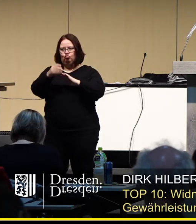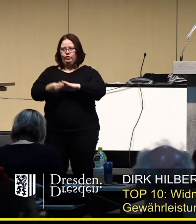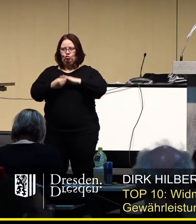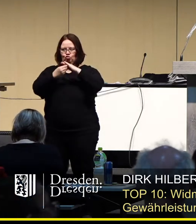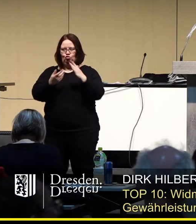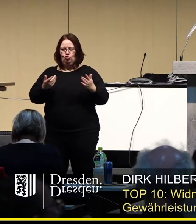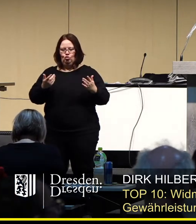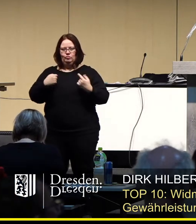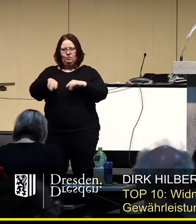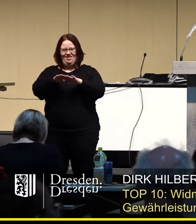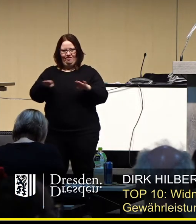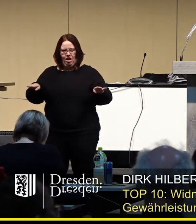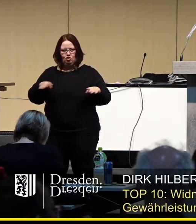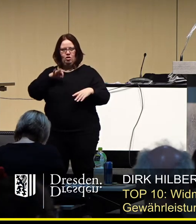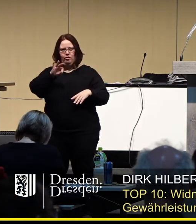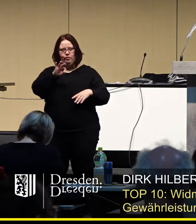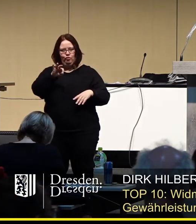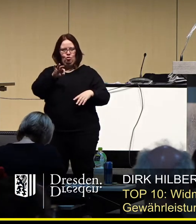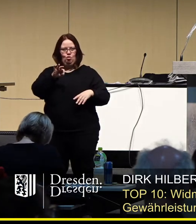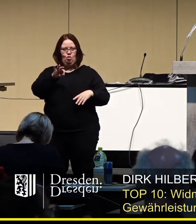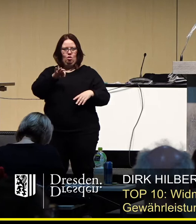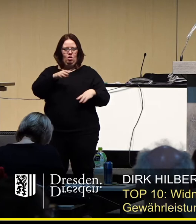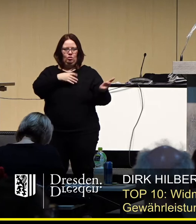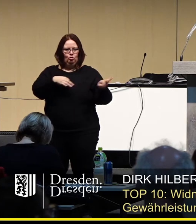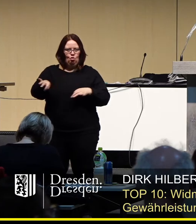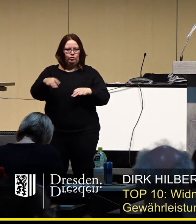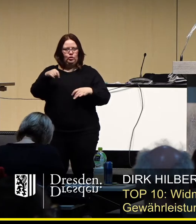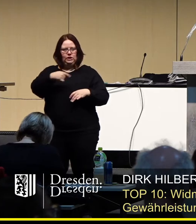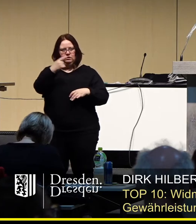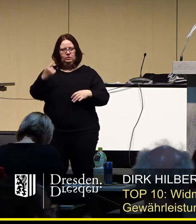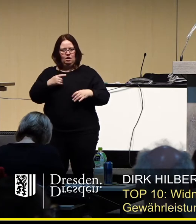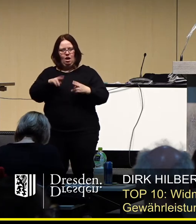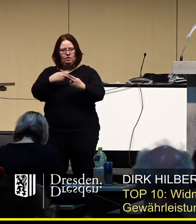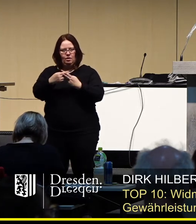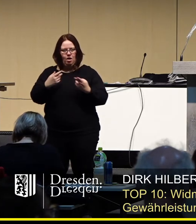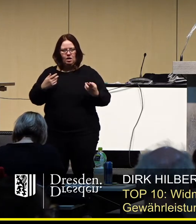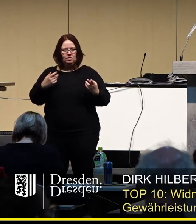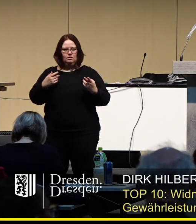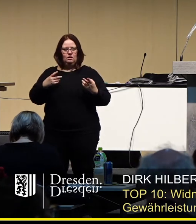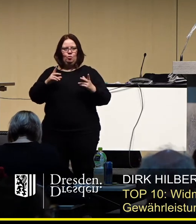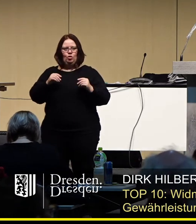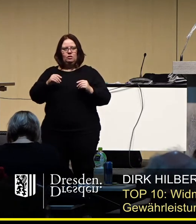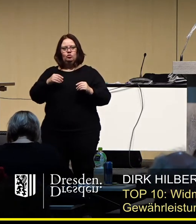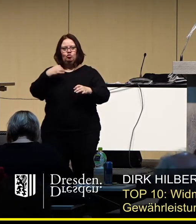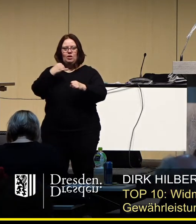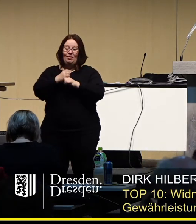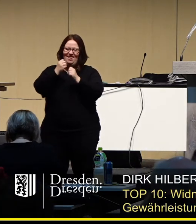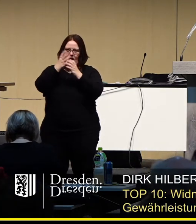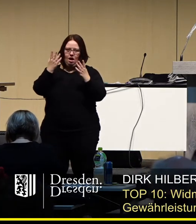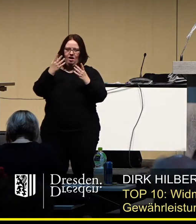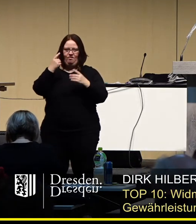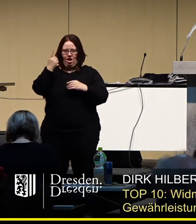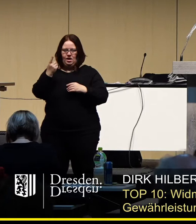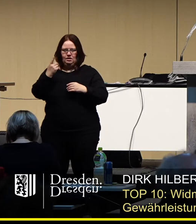zu geben, diese Flächen für Marktflächen und für die Durchführung dieses Jahr zu widmen. Es ist immer mit der Einschränkung, das muss man deutlich